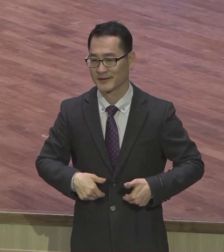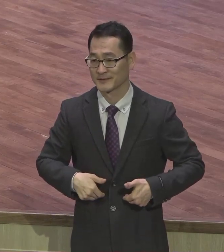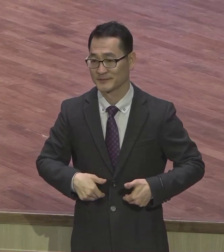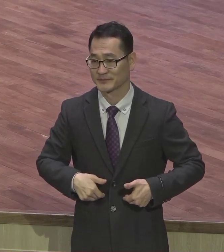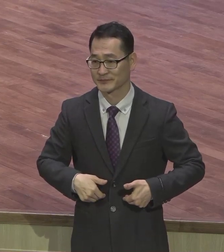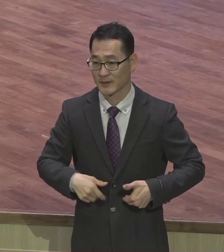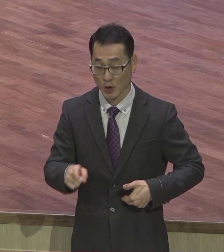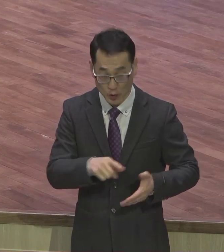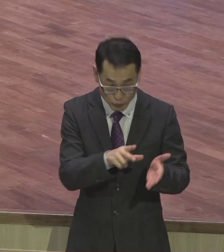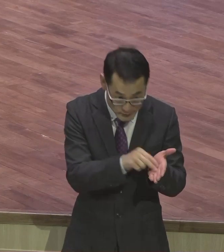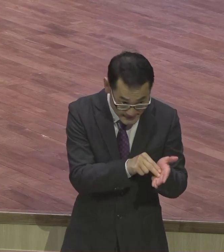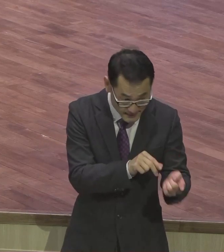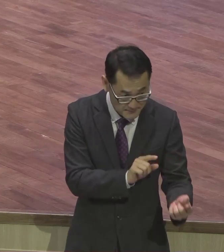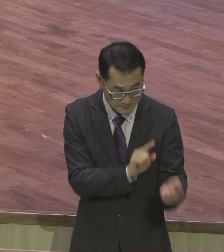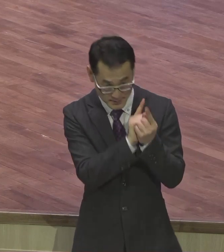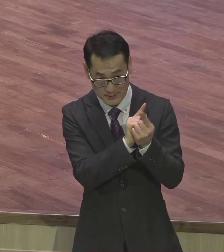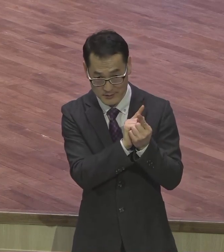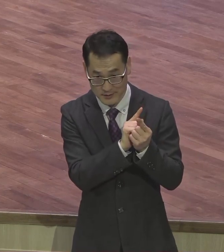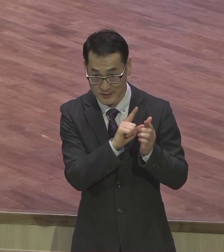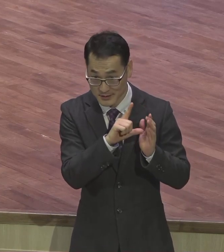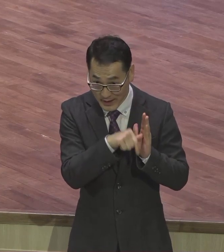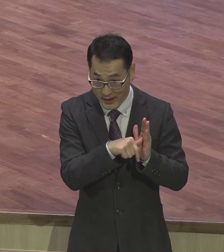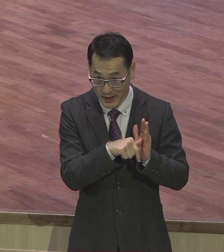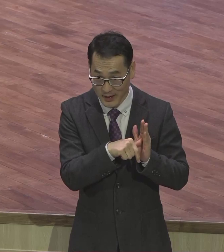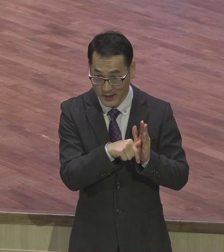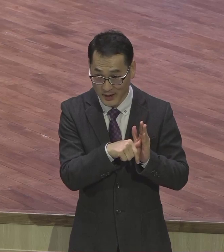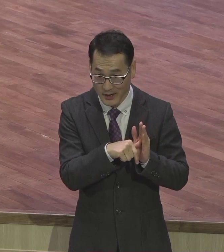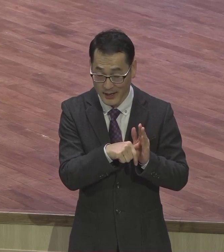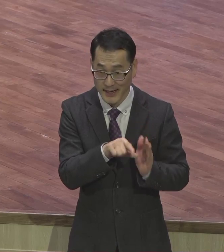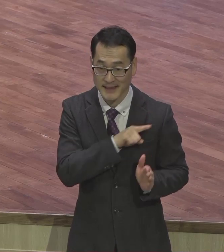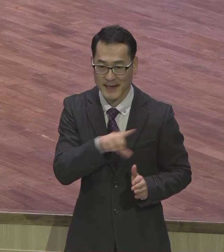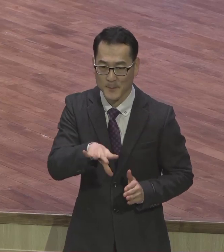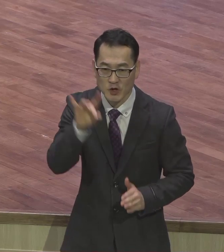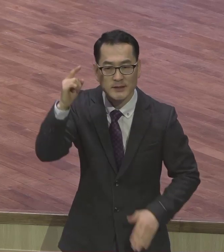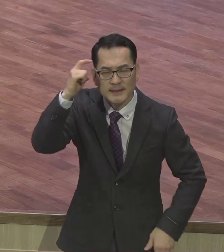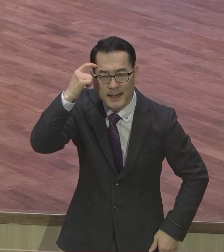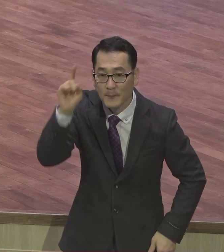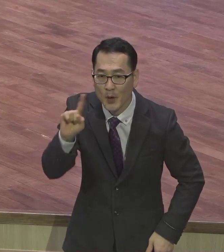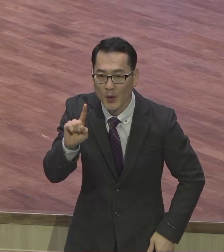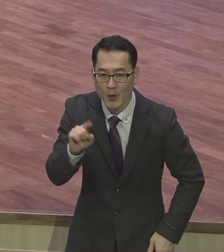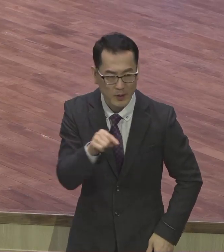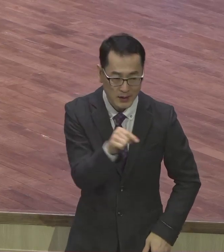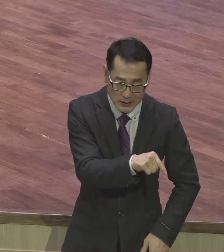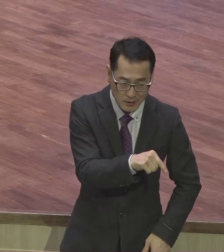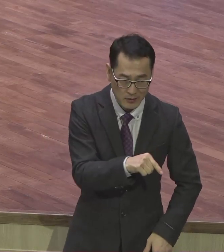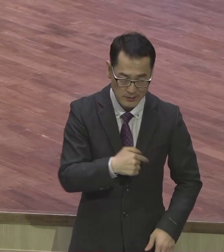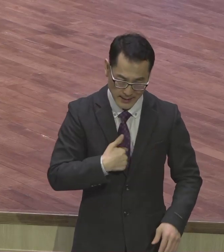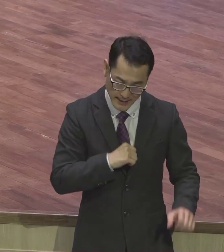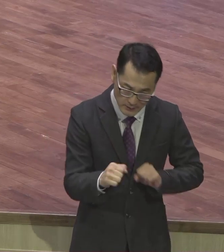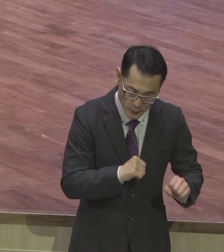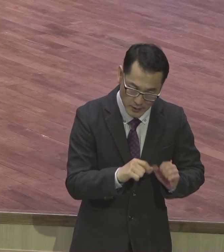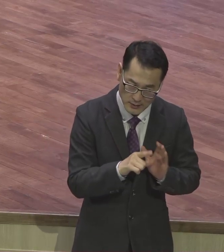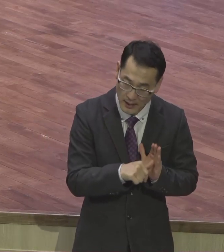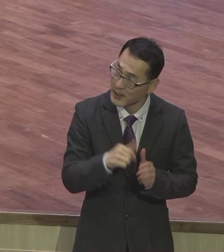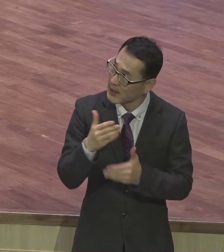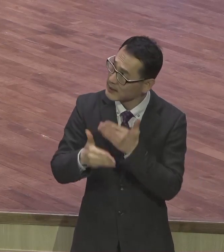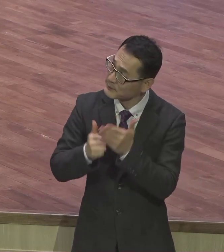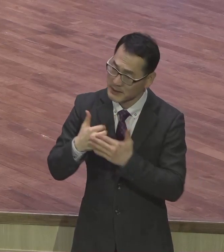당할 때 여러분이 먼저 생각하실 게 뭐냐 이것이 하나님이 과연 기뻐하실 일인가 말